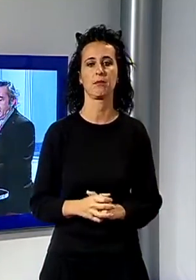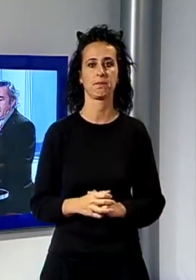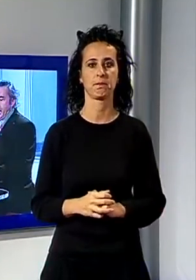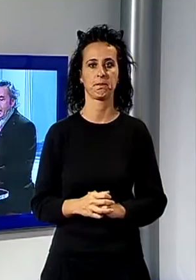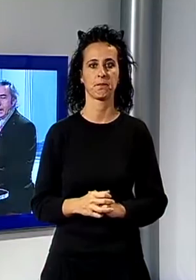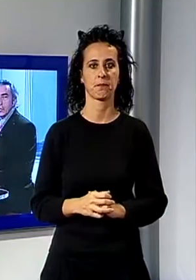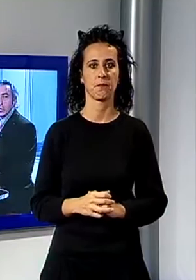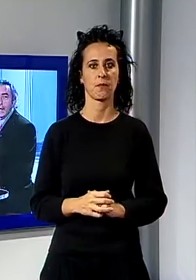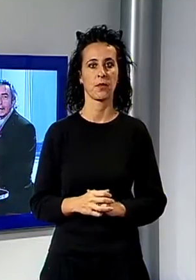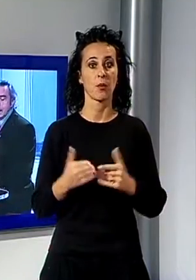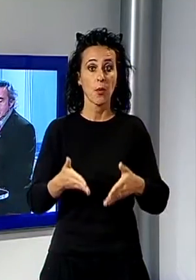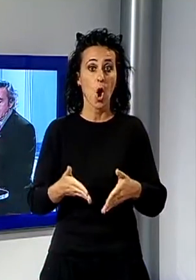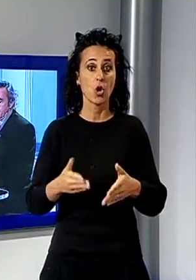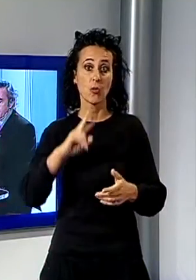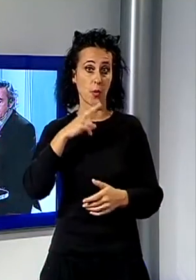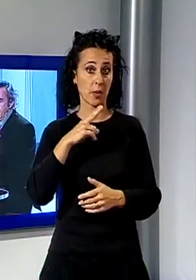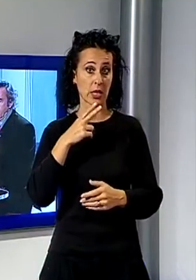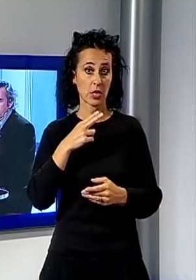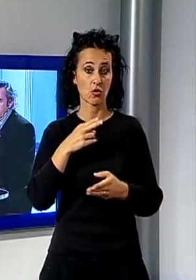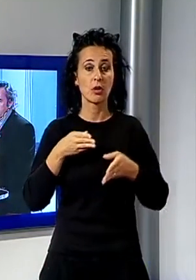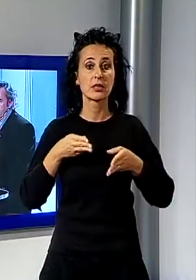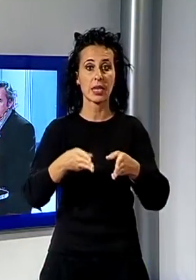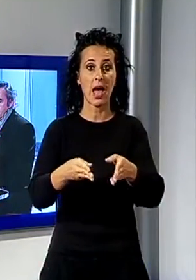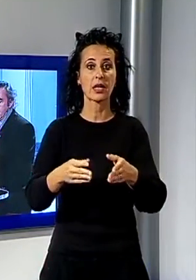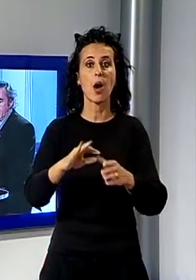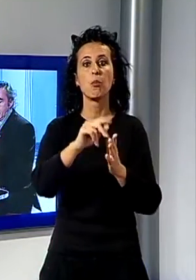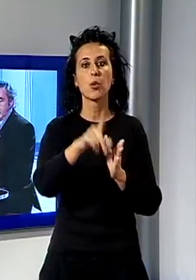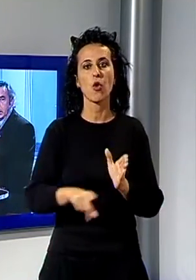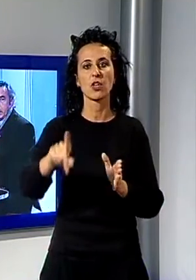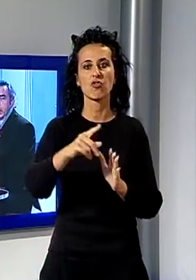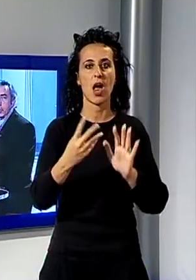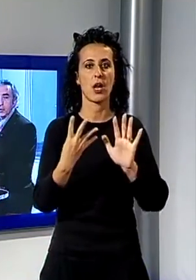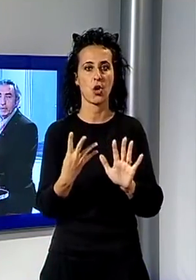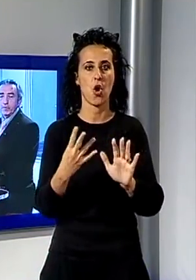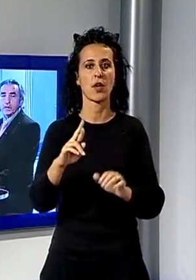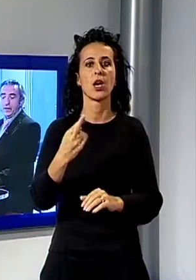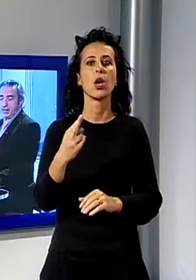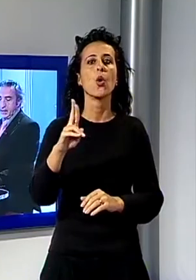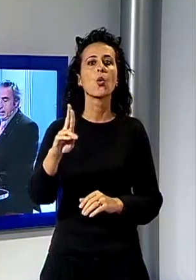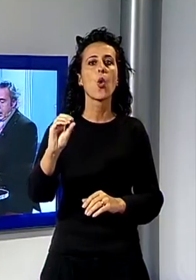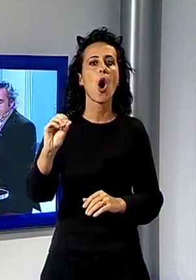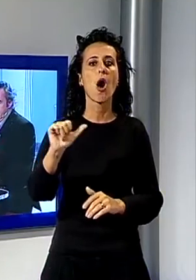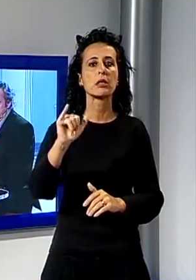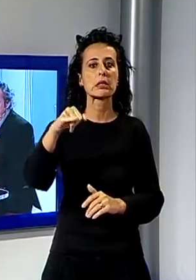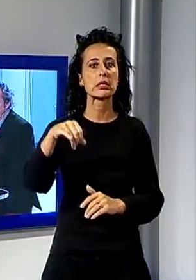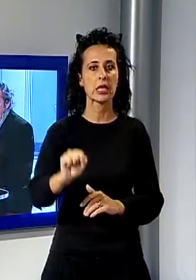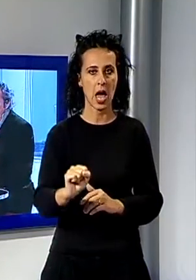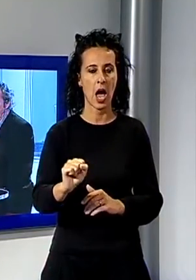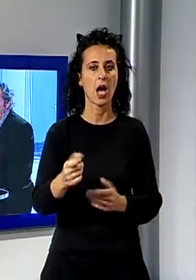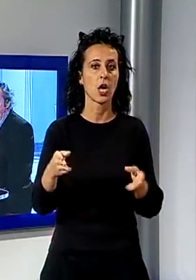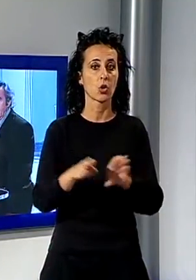riaperta in giornata la strada provinciale 9 di Ruosina, siamo nel comune di Seravezza, che era stata chiusa ieri mattina